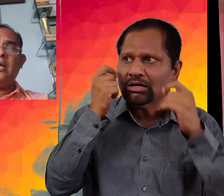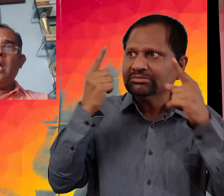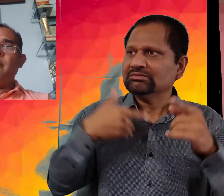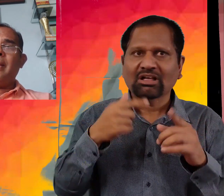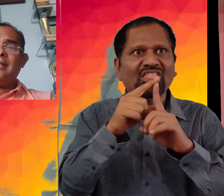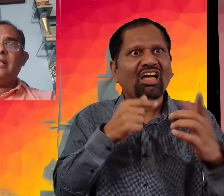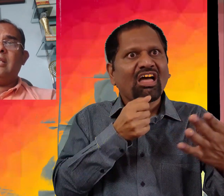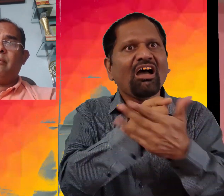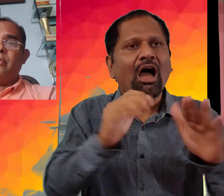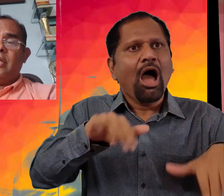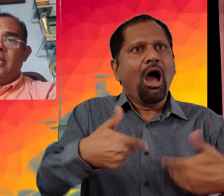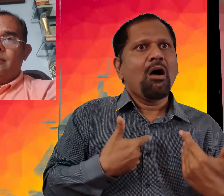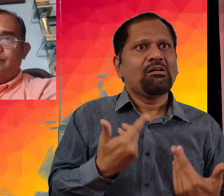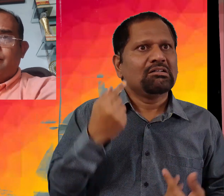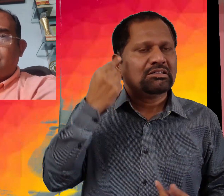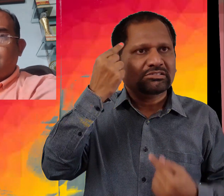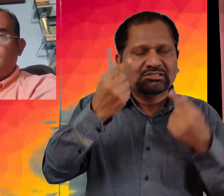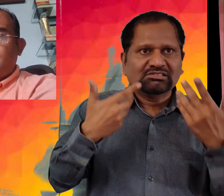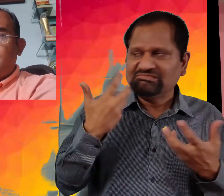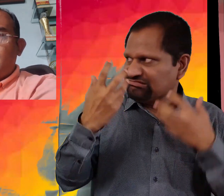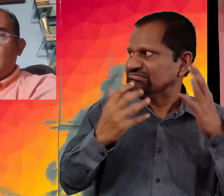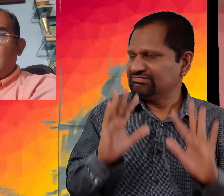سمجھ نہیں آرہا ہم کیسے ڈلی تک پہنچیں گے